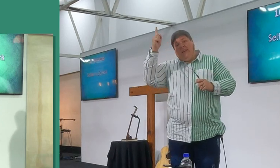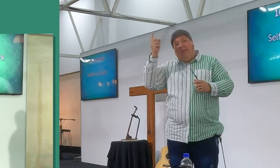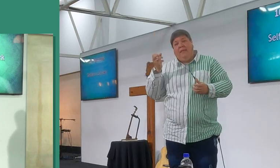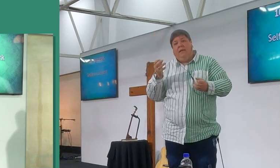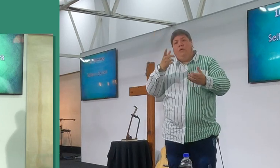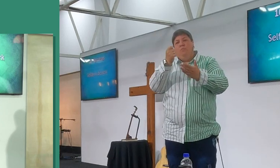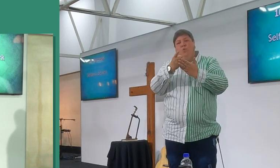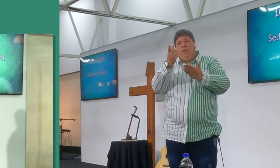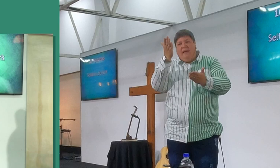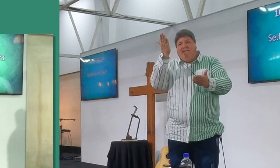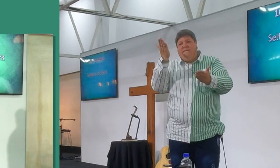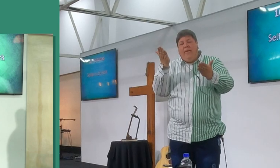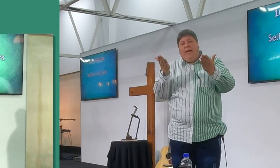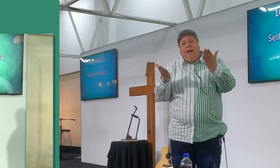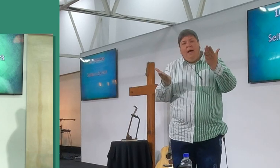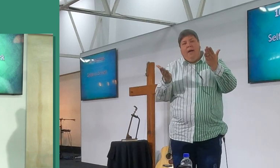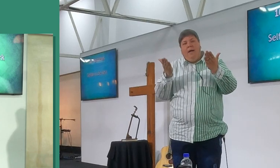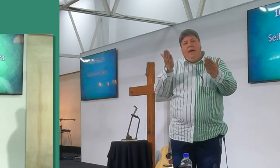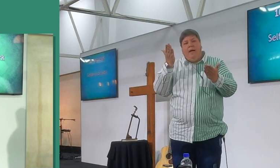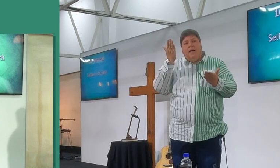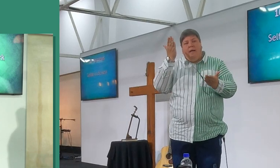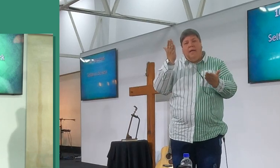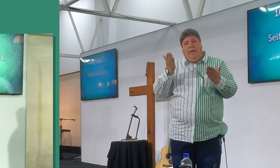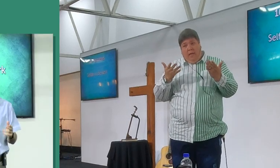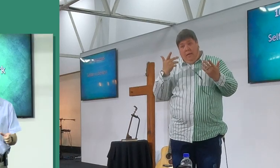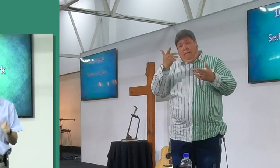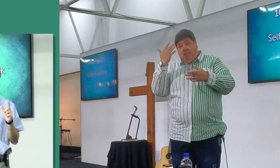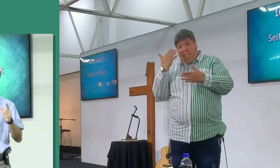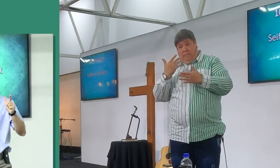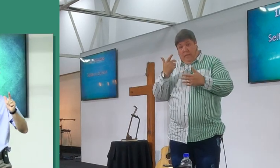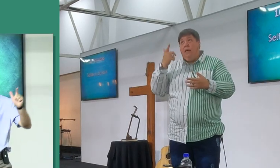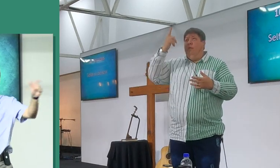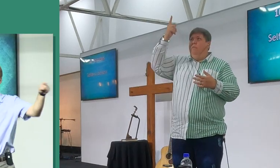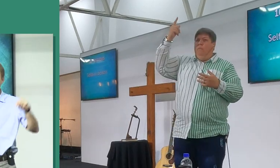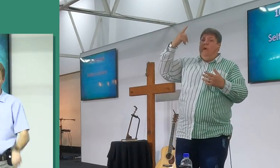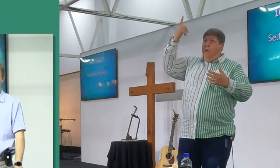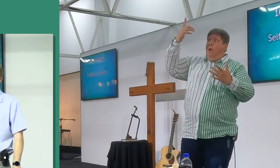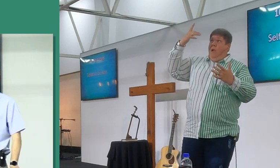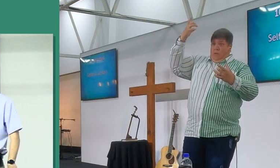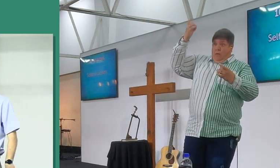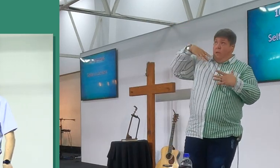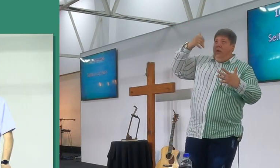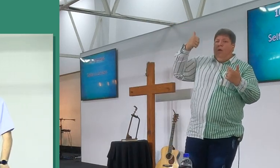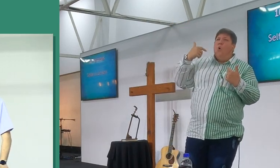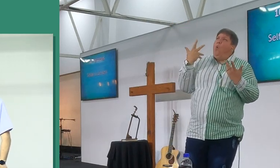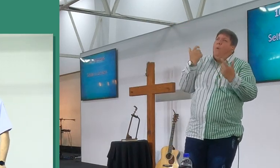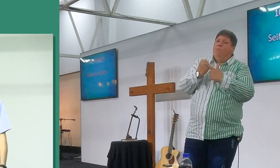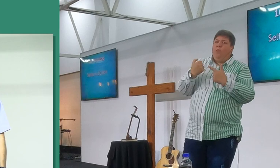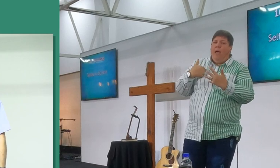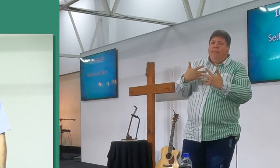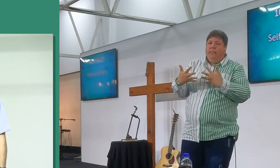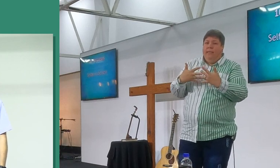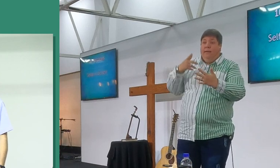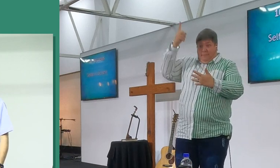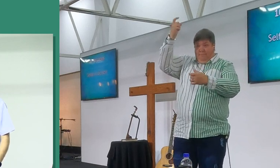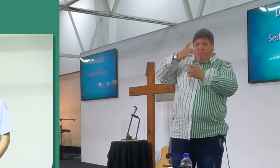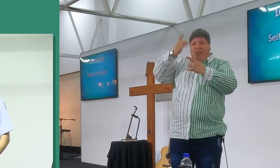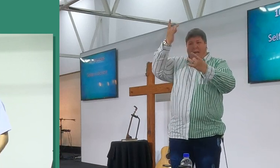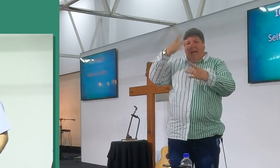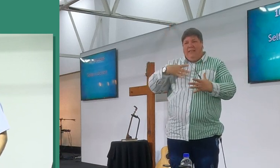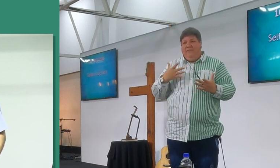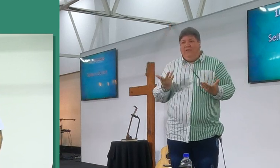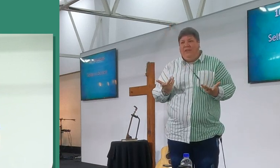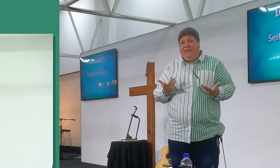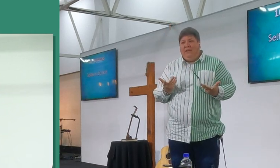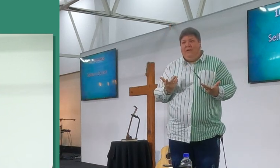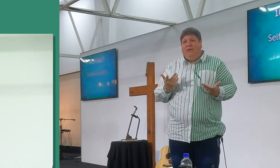weeg, so dat jy sal sê, jyre, hoe wil jy hee, moet ek hierop reageer. Betekend het ons die Engels noem met a